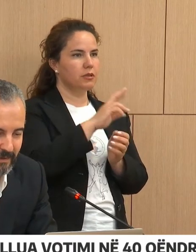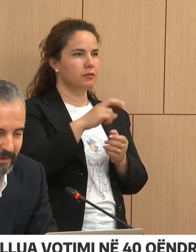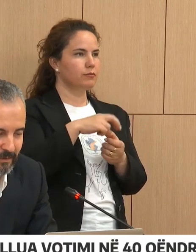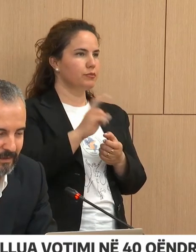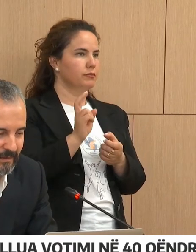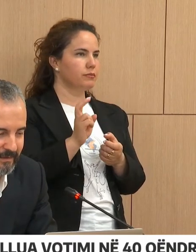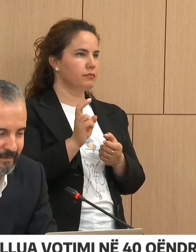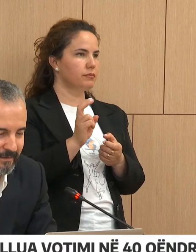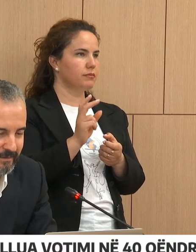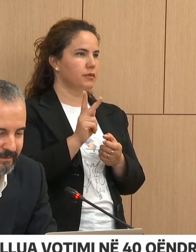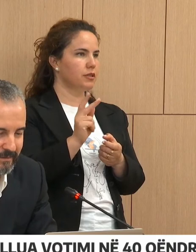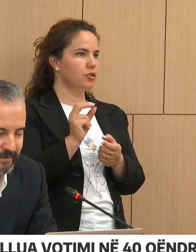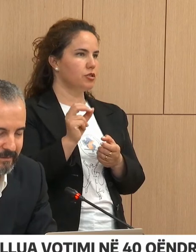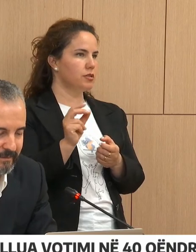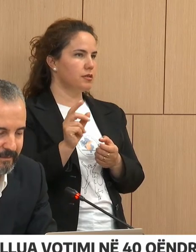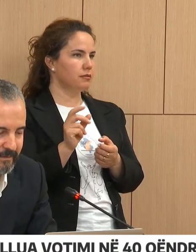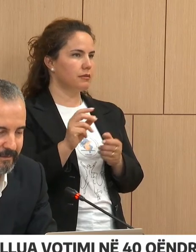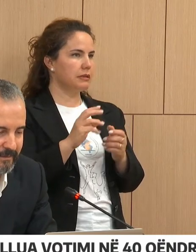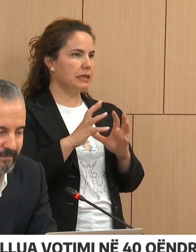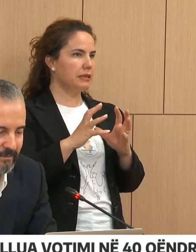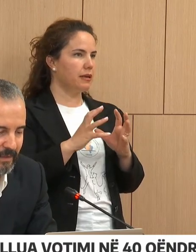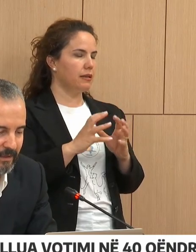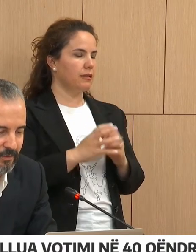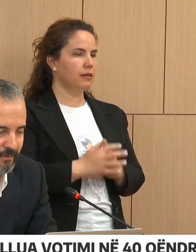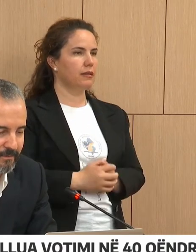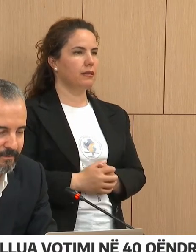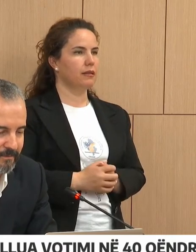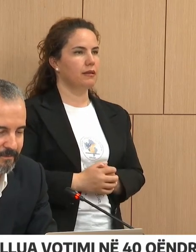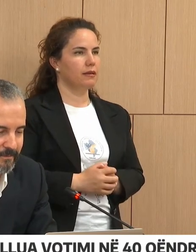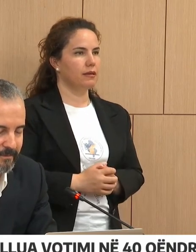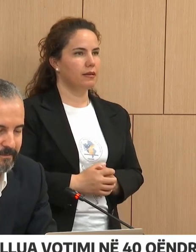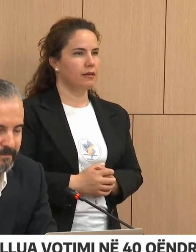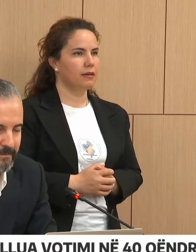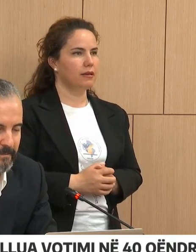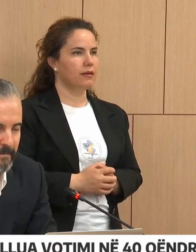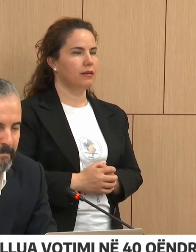Jemi në rejvullë të një. Paka shumë.